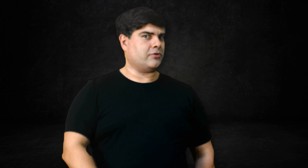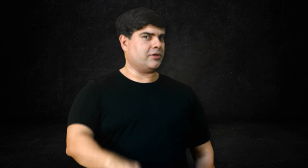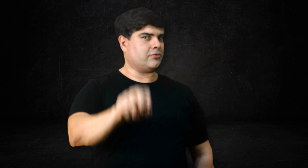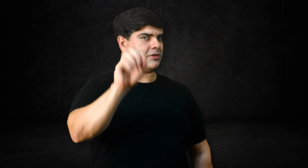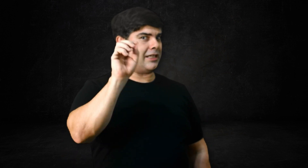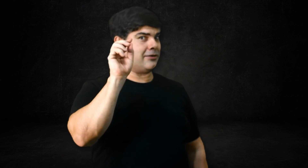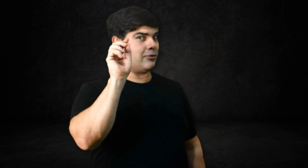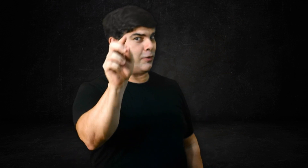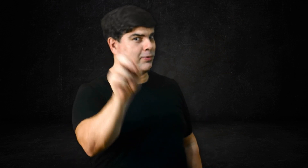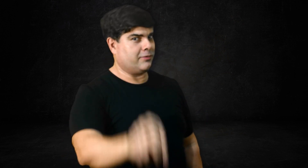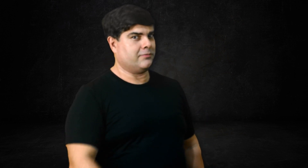conteúdo está top.